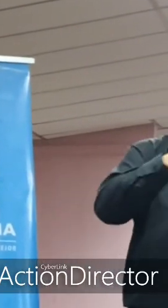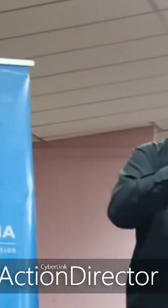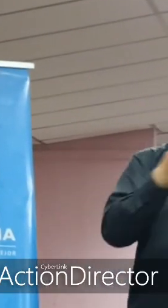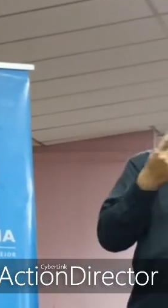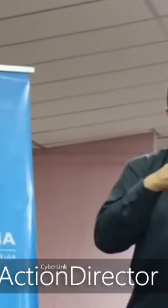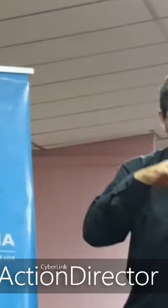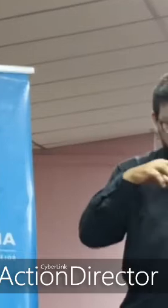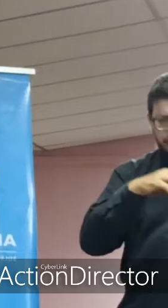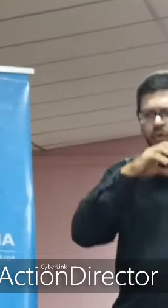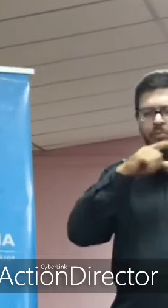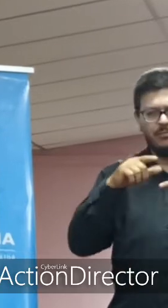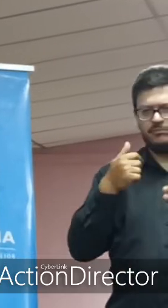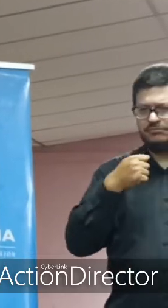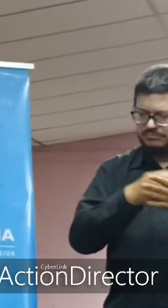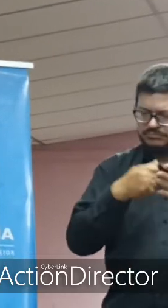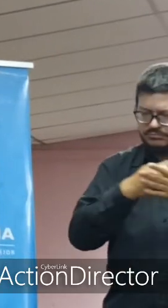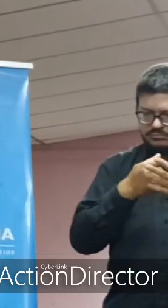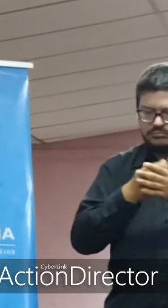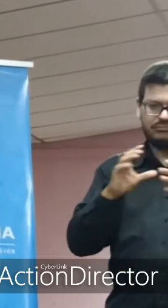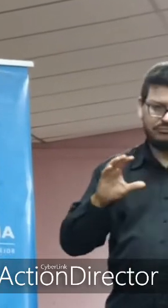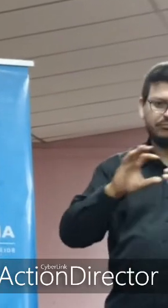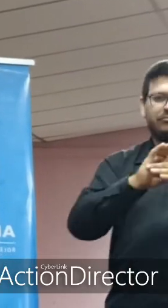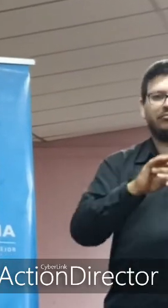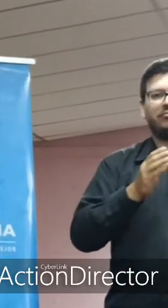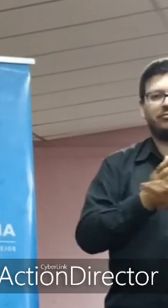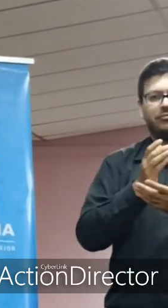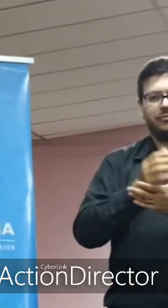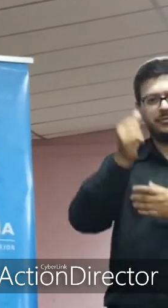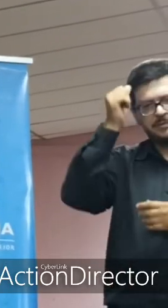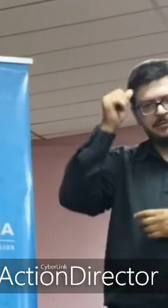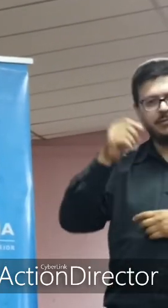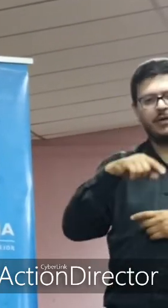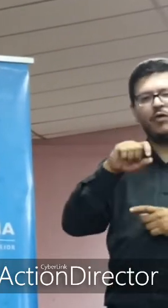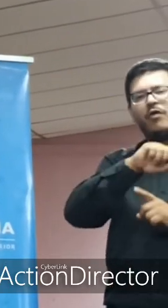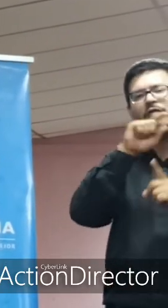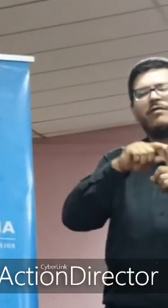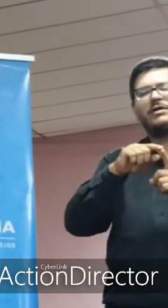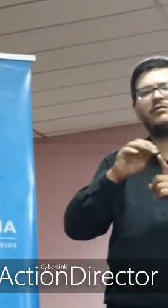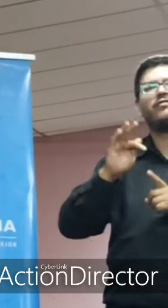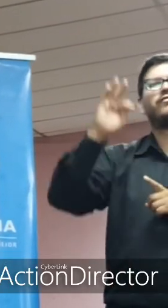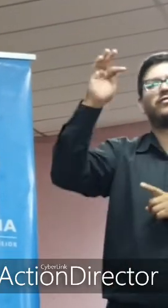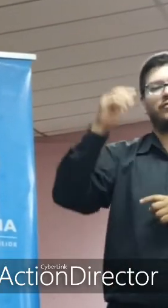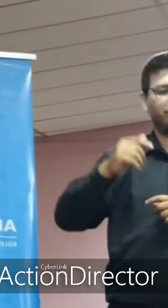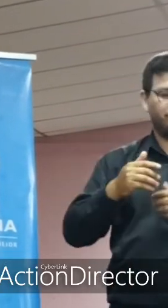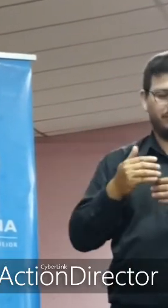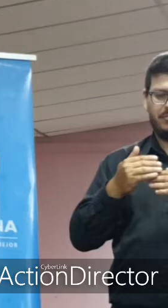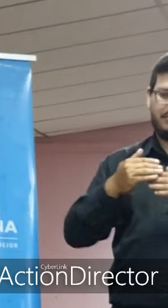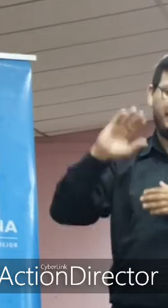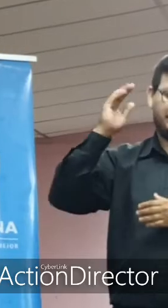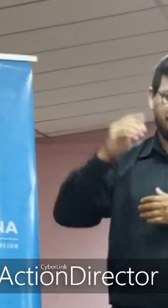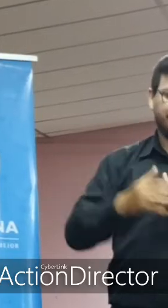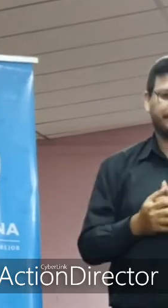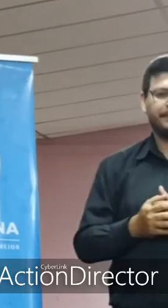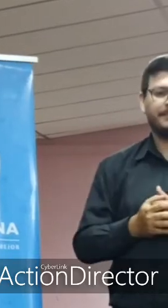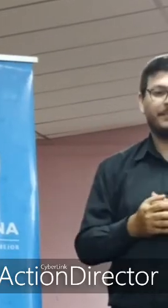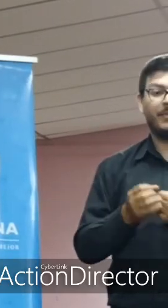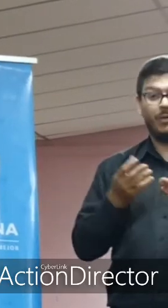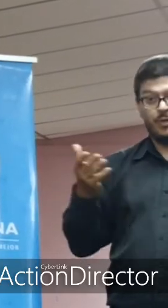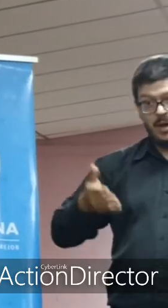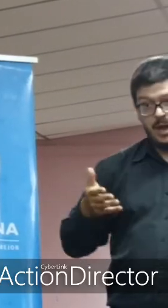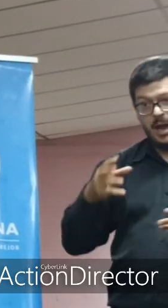y la visión estaba en un horizonte superior por eso recibir esta